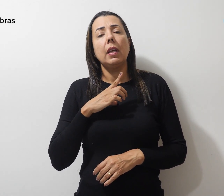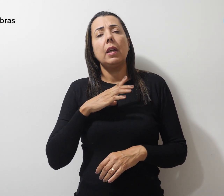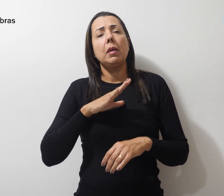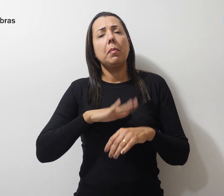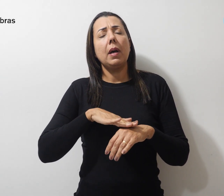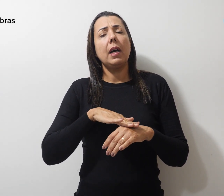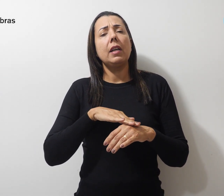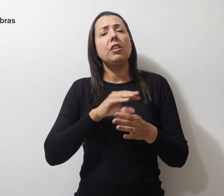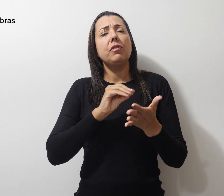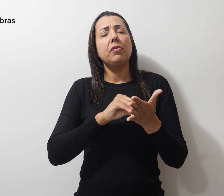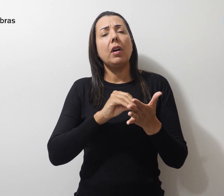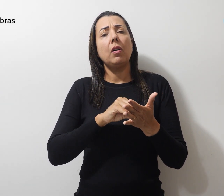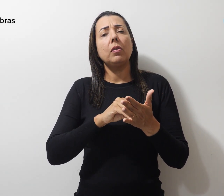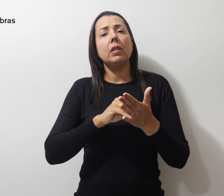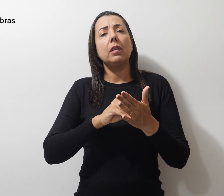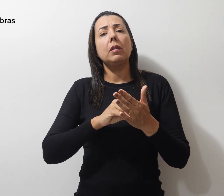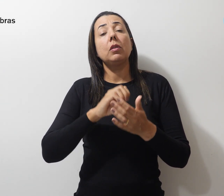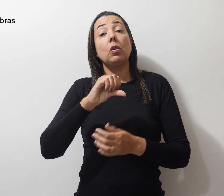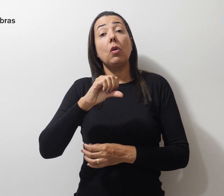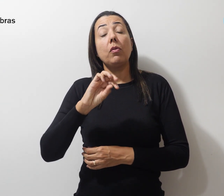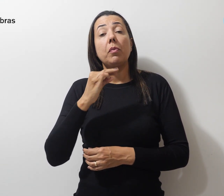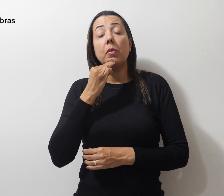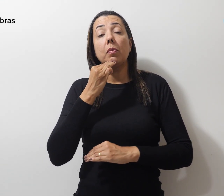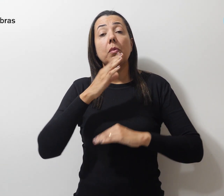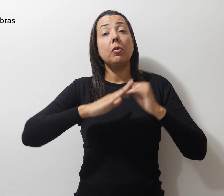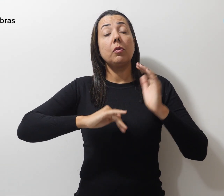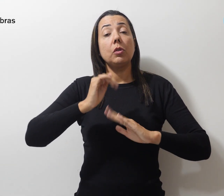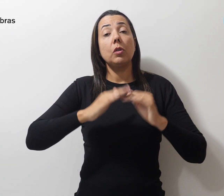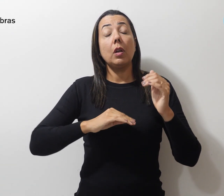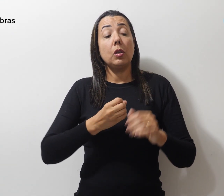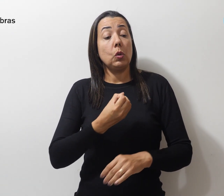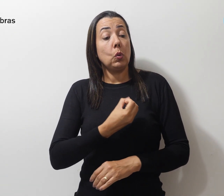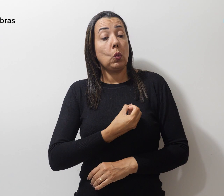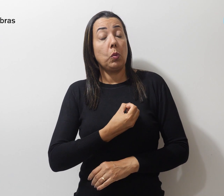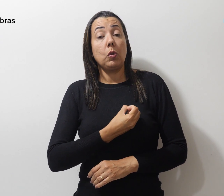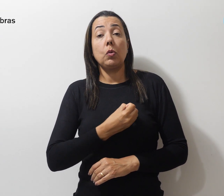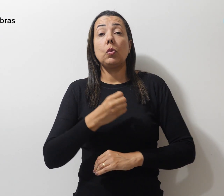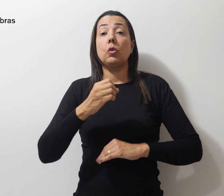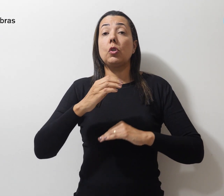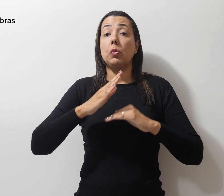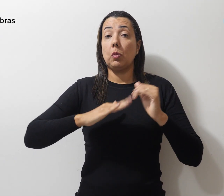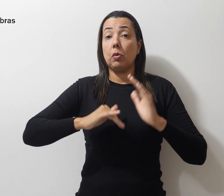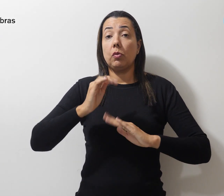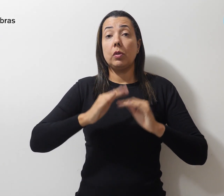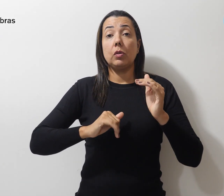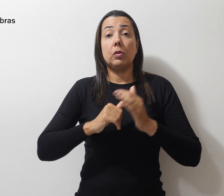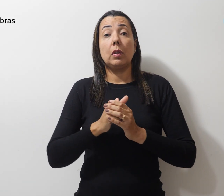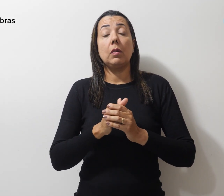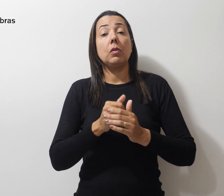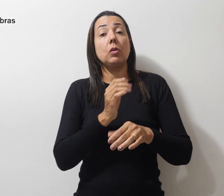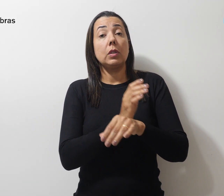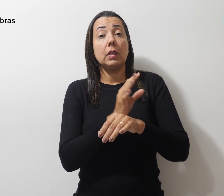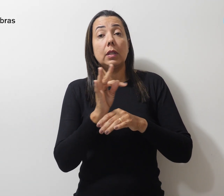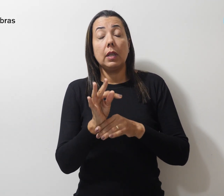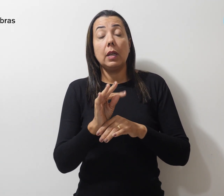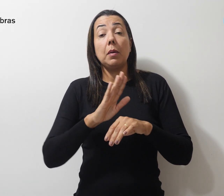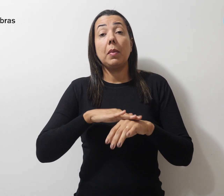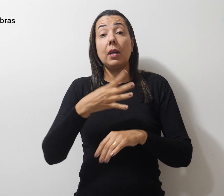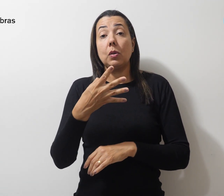de 9 mil profissionais e o número de professores substitutos representa mais de 40%